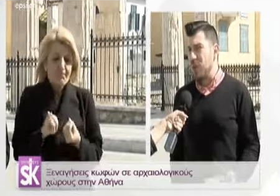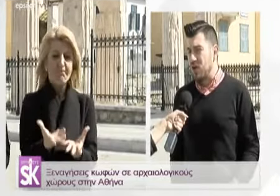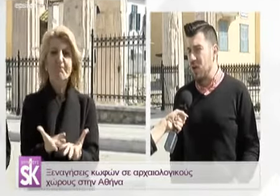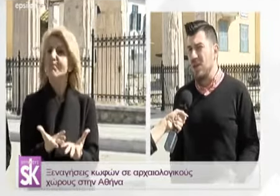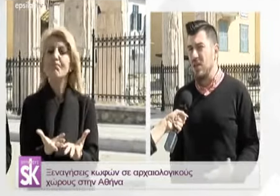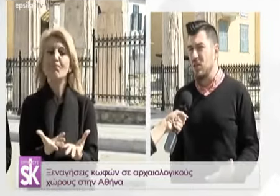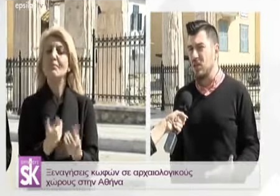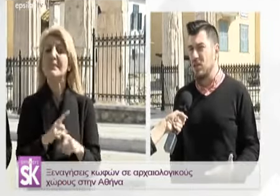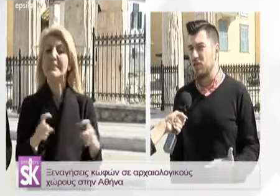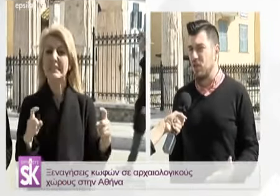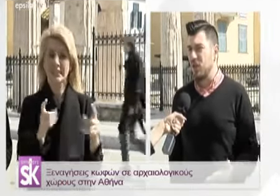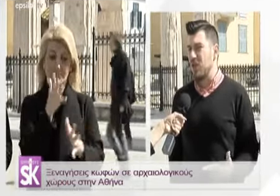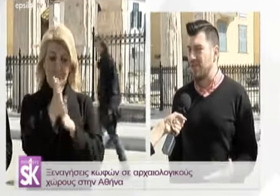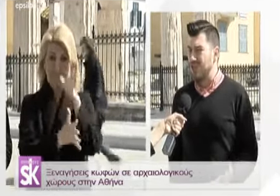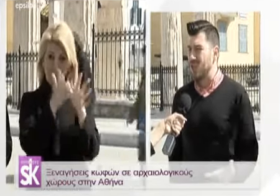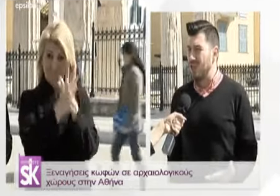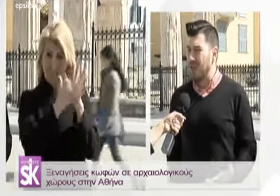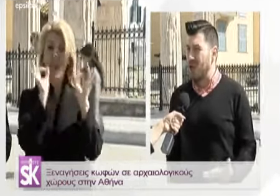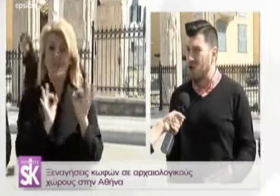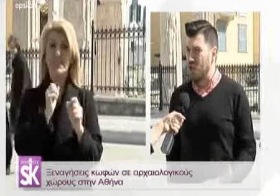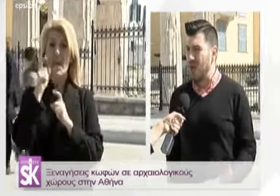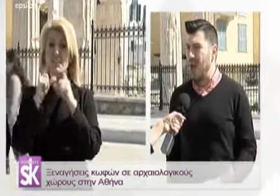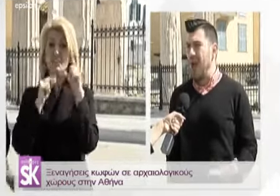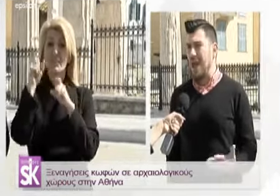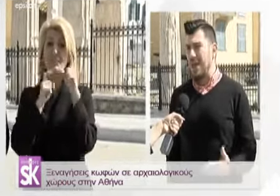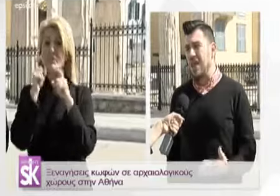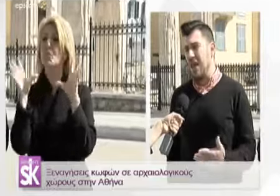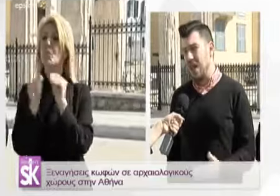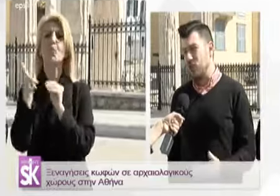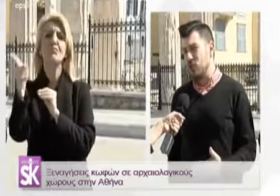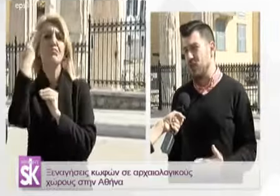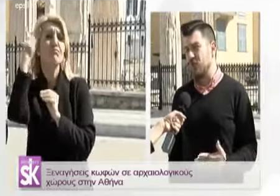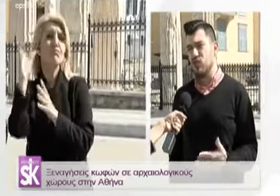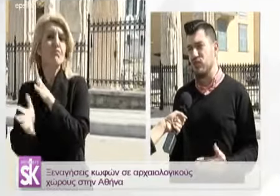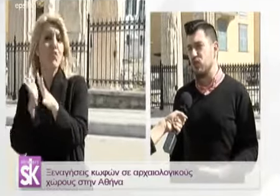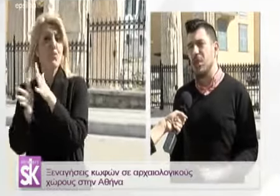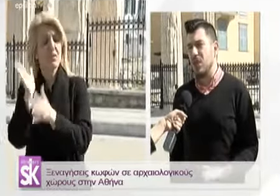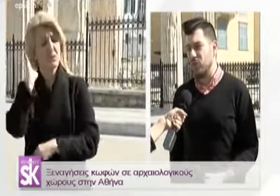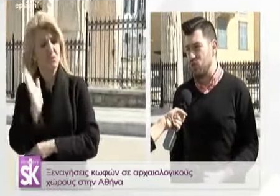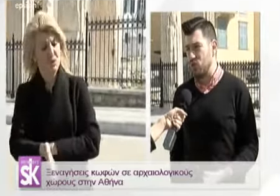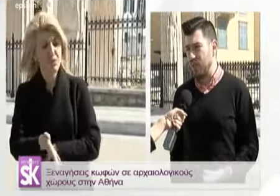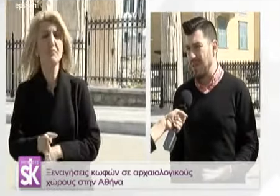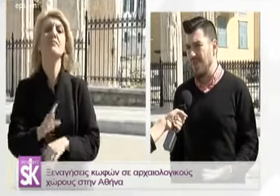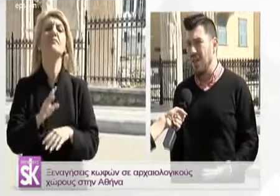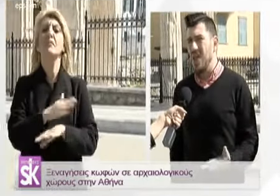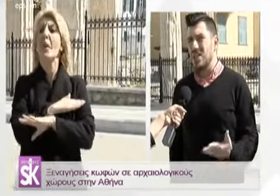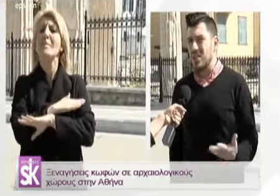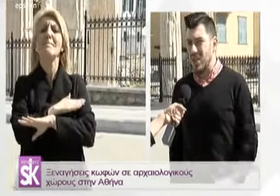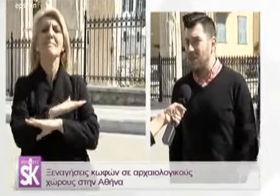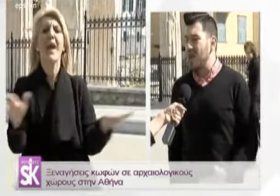κάνουμε είναι ότι προσφέρουμε διαρμηνία στη νοηματική γλώσσα αλλά και η χιλιανάγνωση για τους κοφούς οι οποίοι δεν γνωρίζουν νοηματικοί σε συνέδρια,